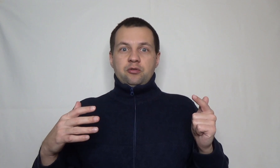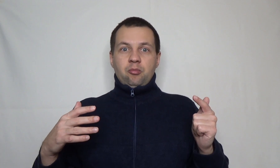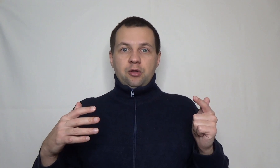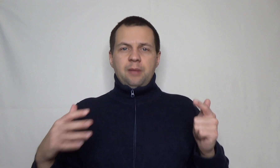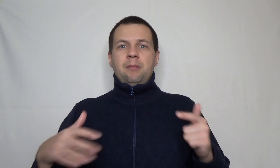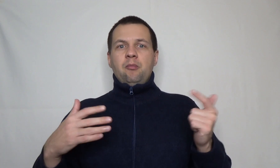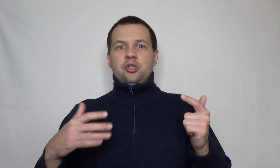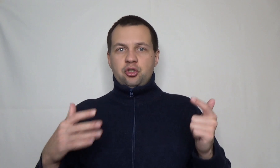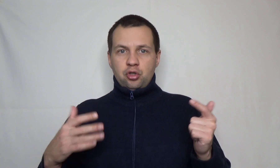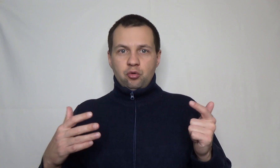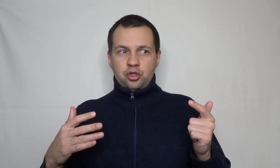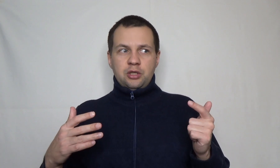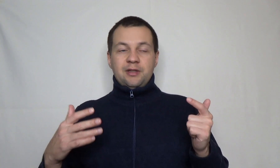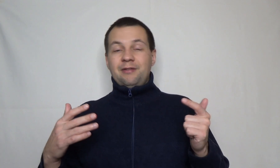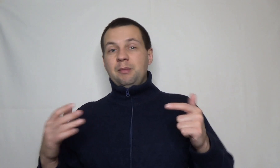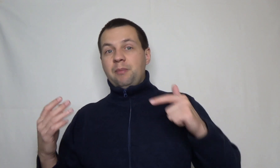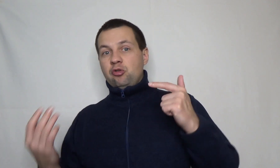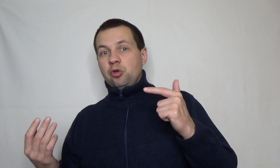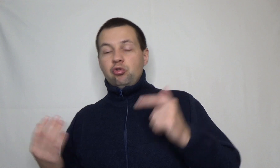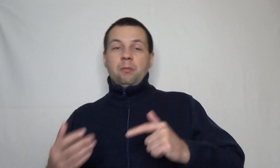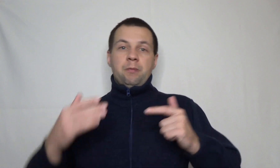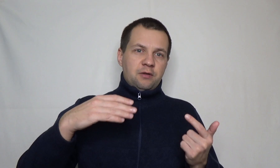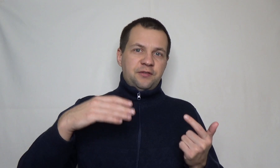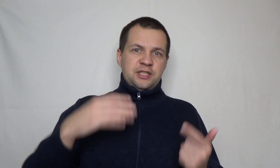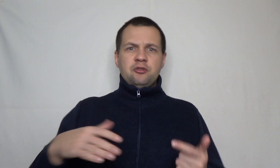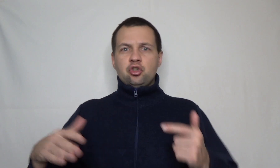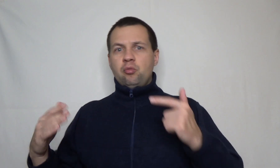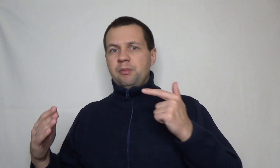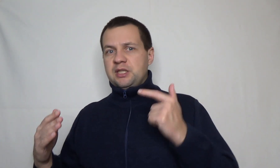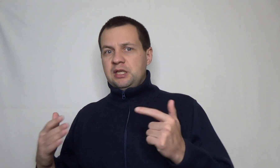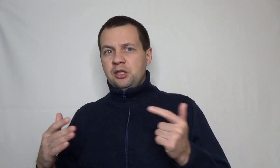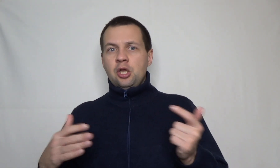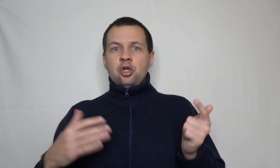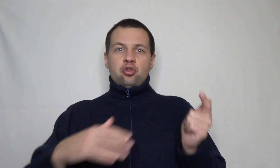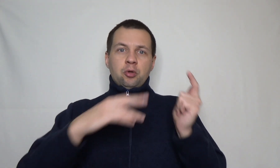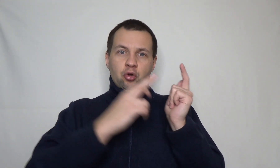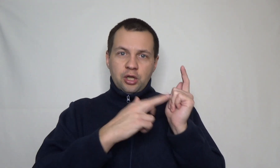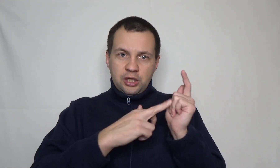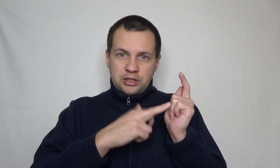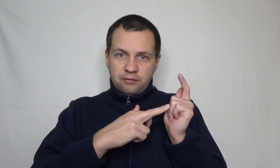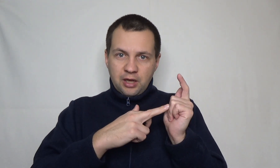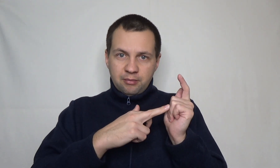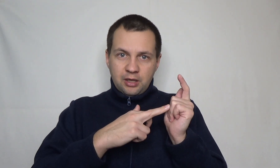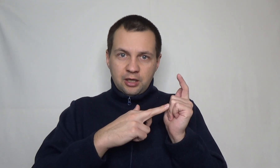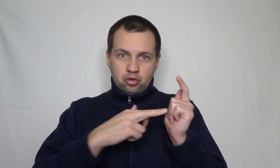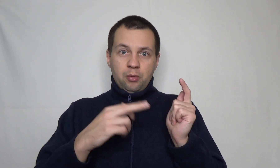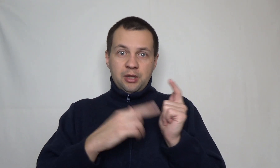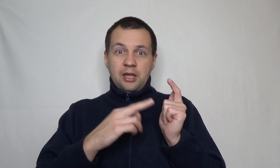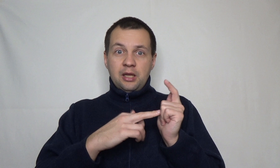свободное время, я бы мог за счет него жить, и в это время подумать, куда бы квалифицироваться, что бы мне сделать, что бы только не идти в найм, да, что бы меня не